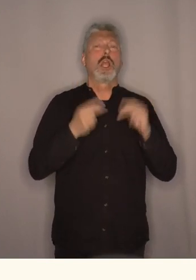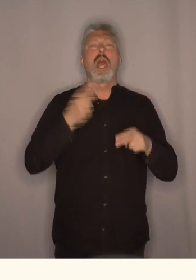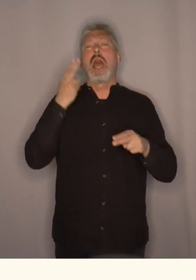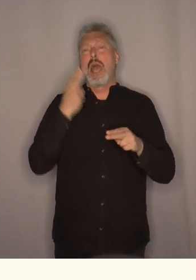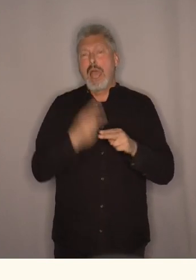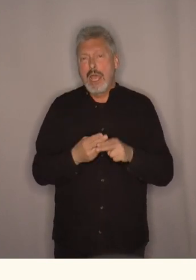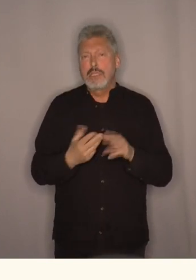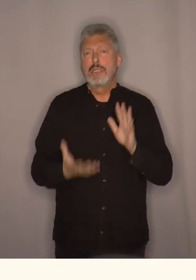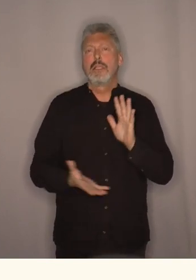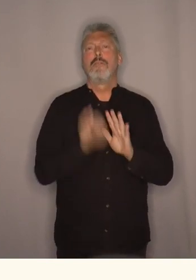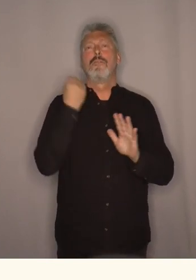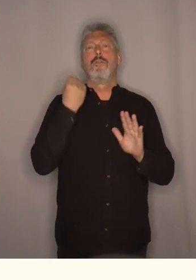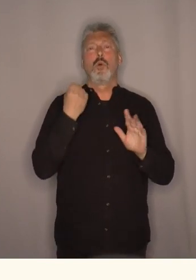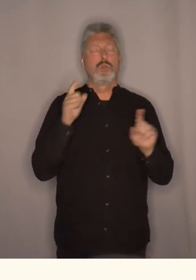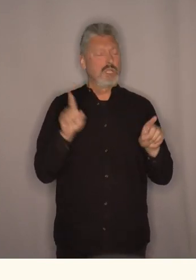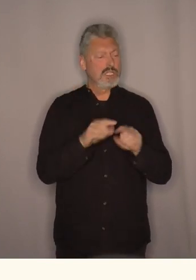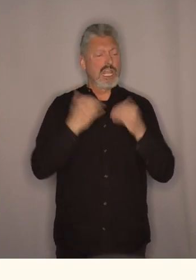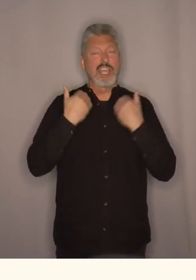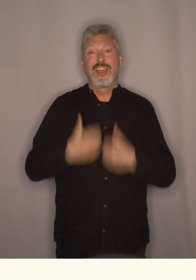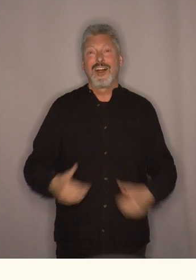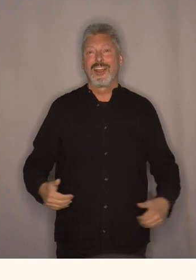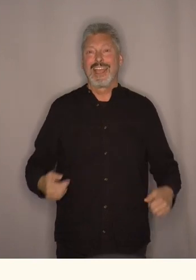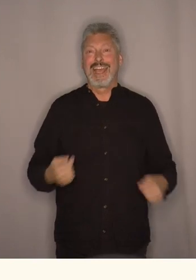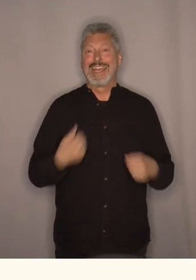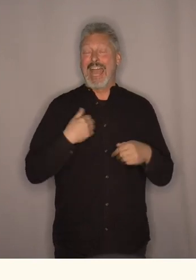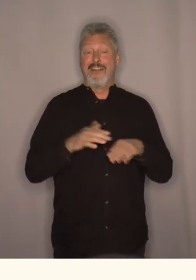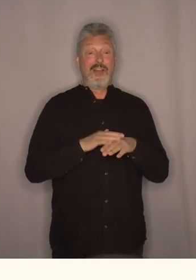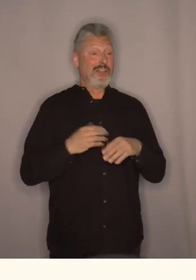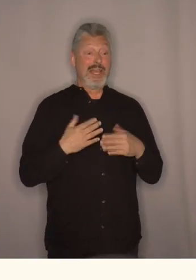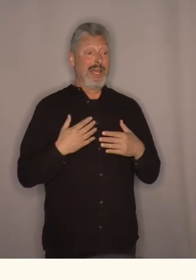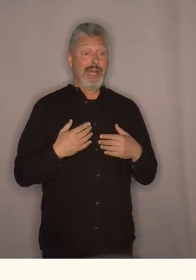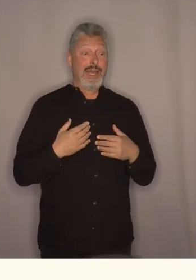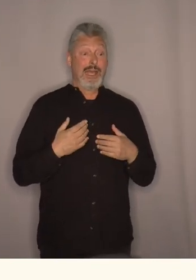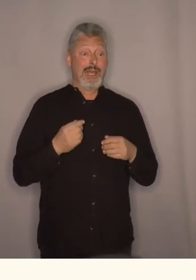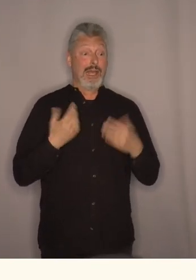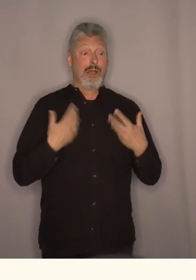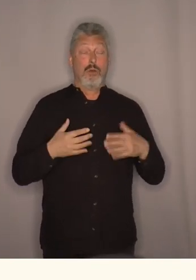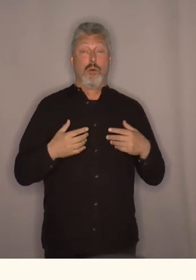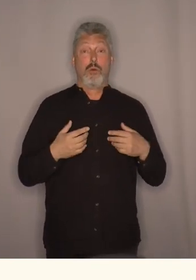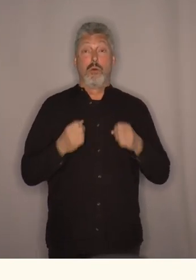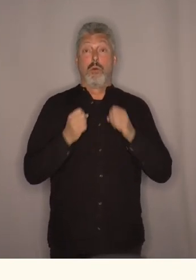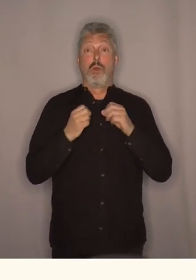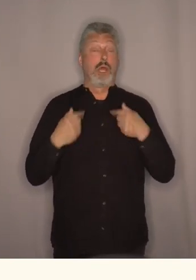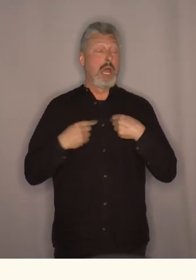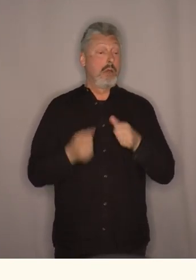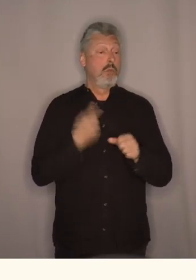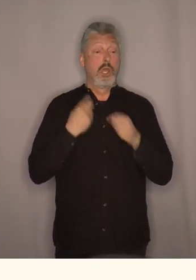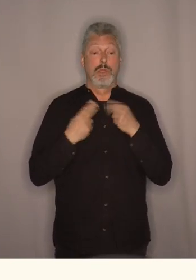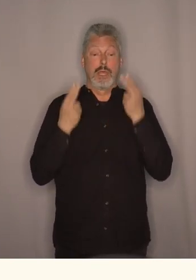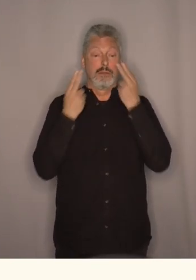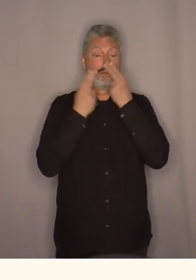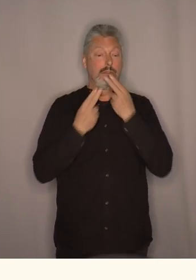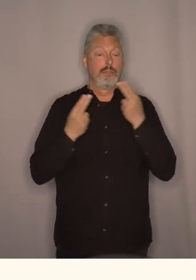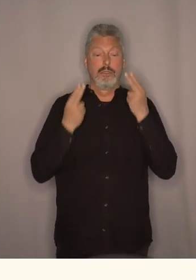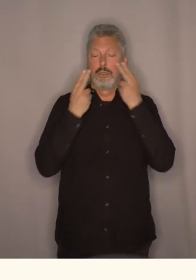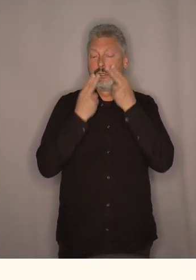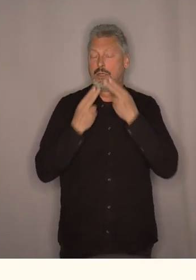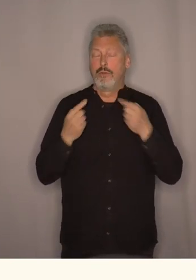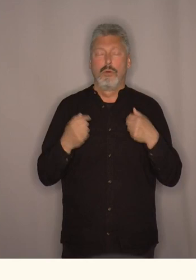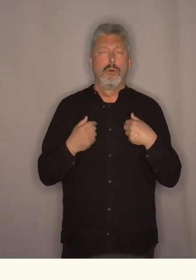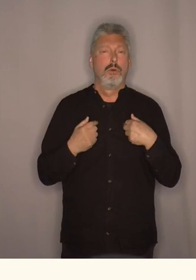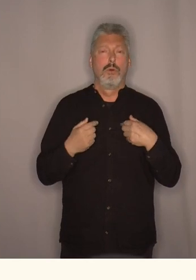en sånn jakke at jeg synes det bare det ble litt for mye så jeg klarte ikke å holde tårene tilbake. Jeg synes det var